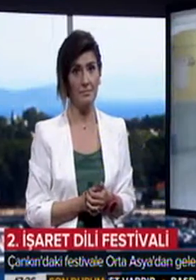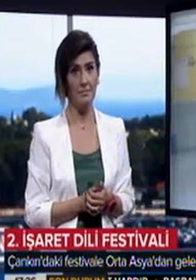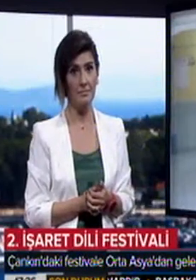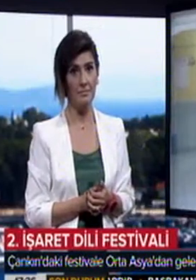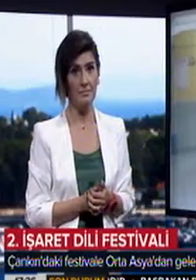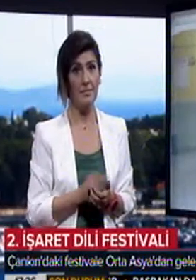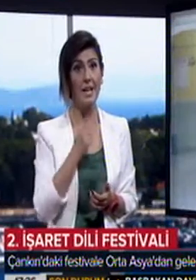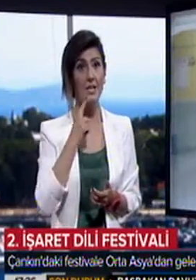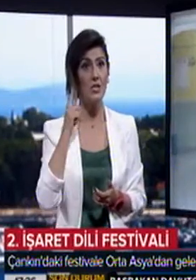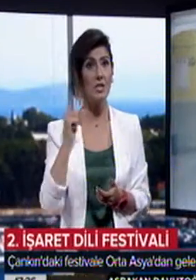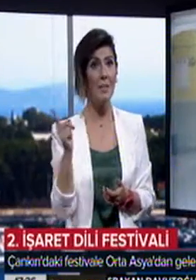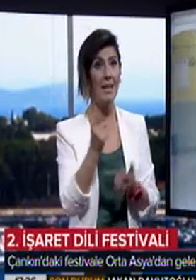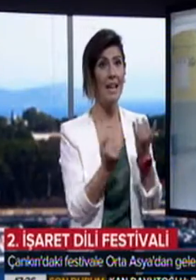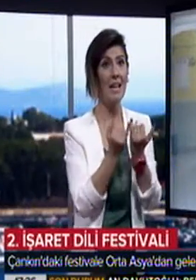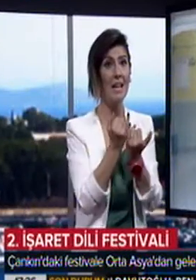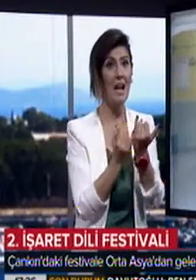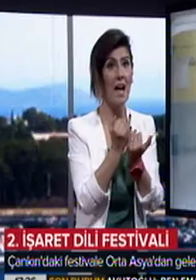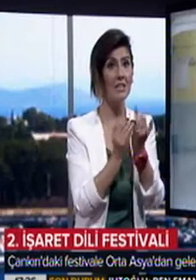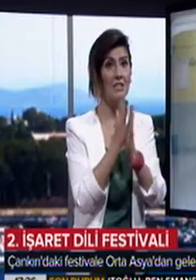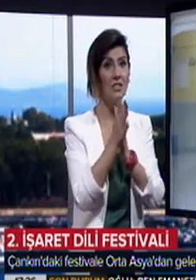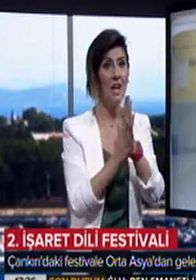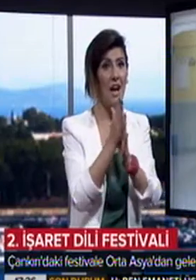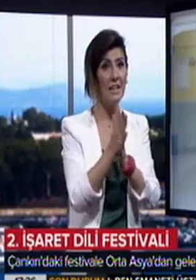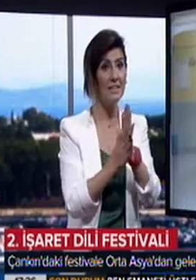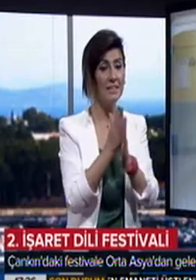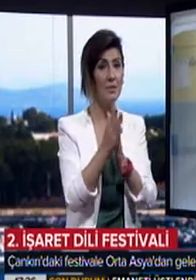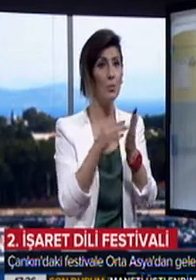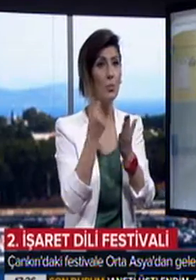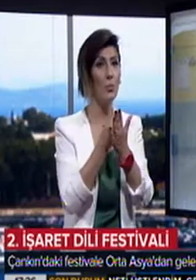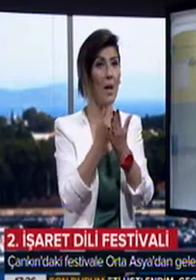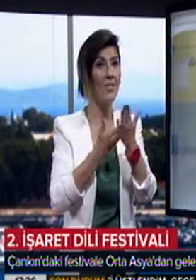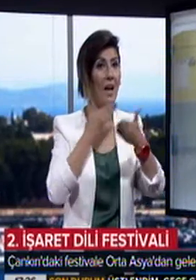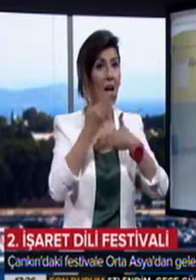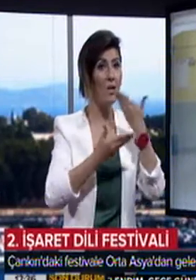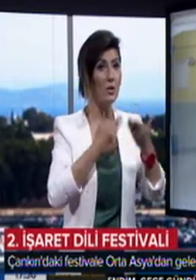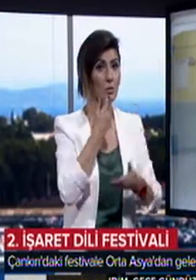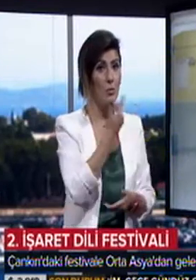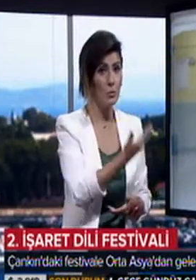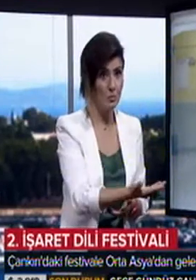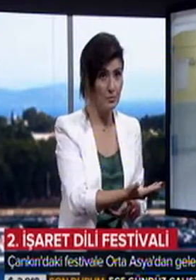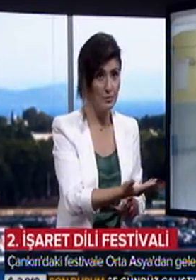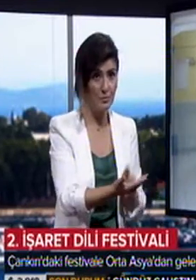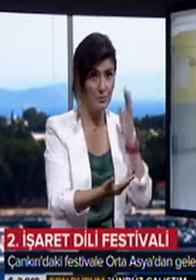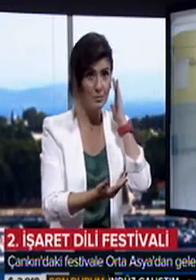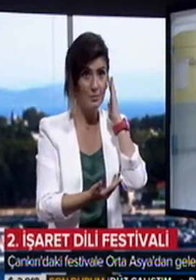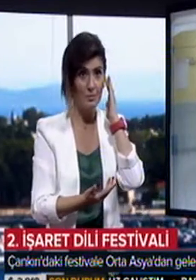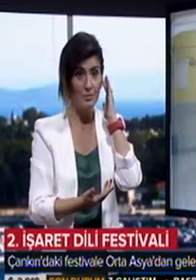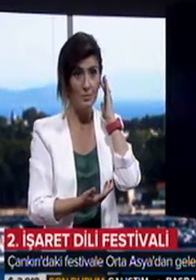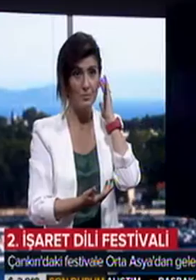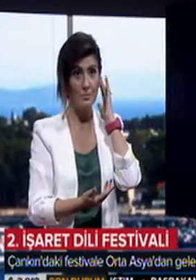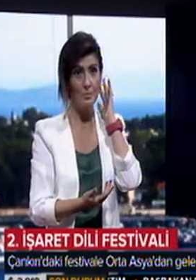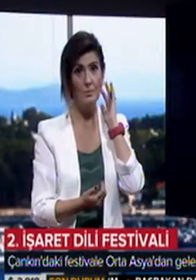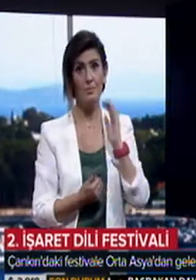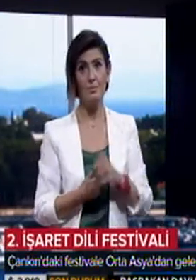İşitme engelli kardeşlerimize işaretçiliğine bu mübarek gecenin hikmetini faydalandırabilmek için elimizden geleni yaptık.